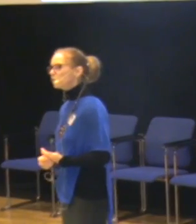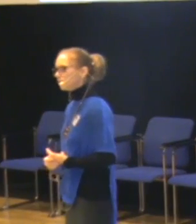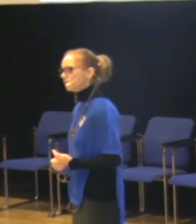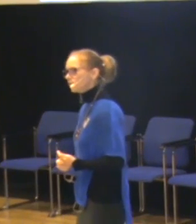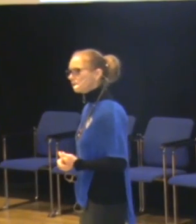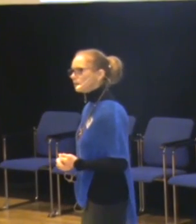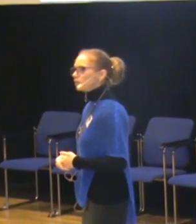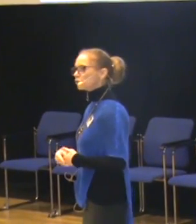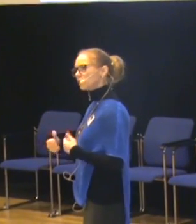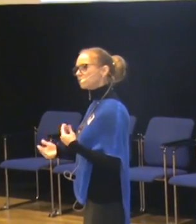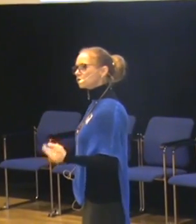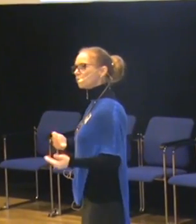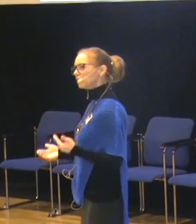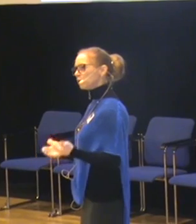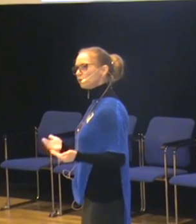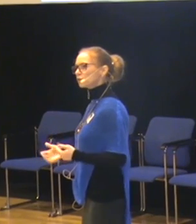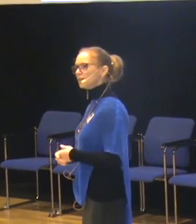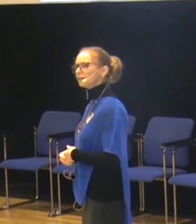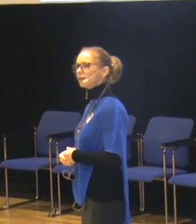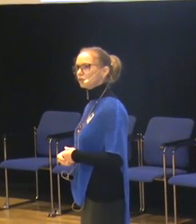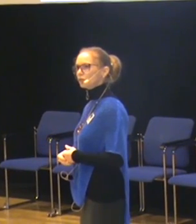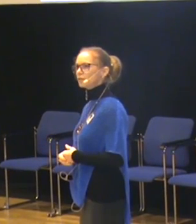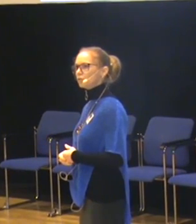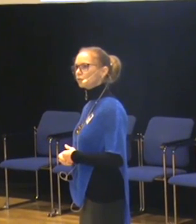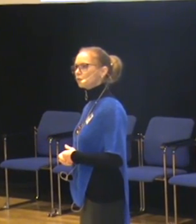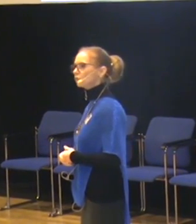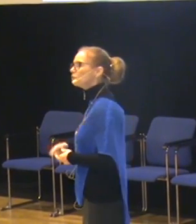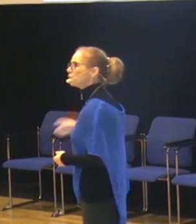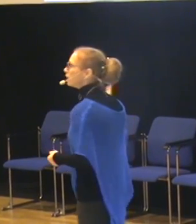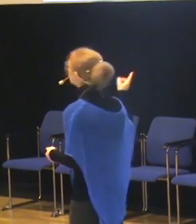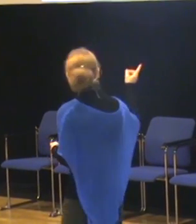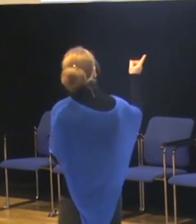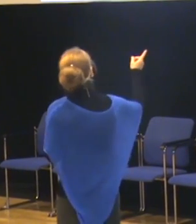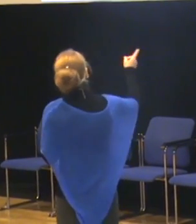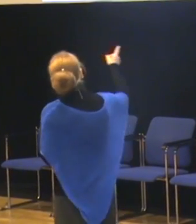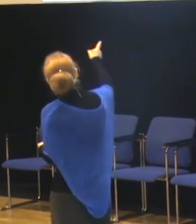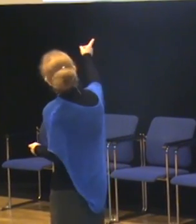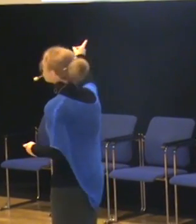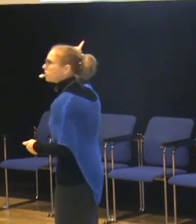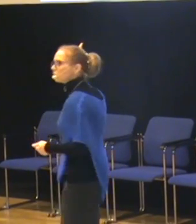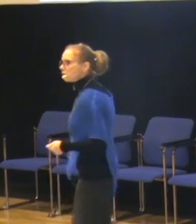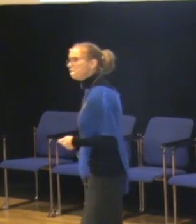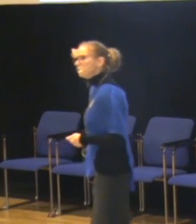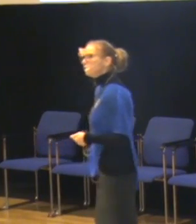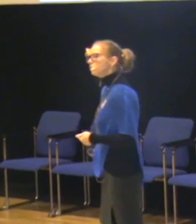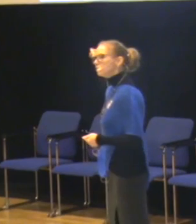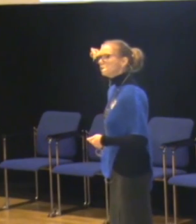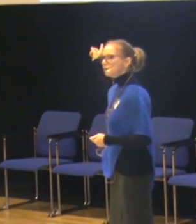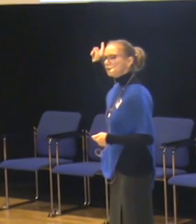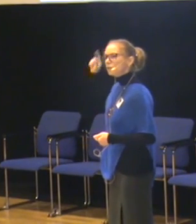skolan själv. Så kändes det som att jag behövde få se lite annat yrkesliv också. Så det gjorde jag. Jag har 21 år.